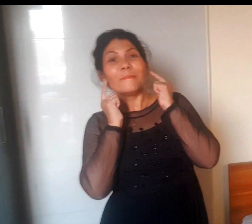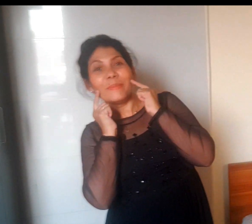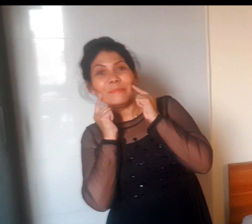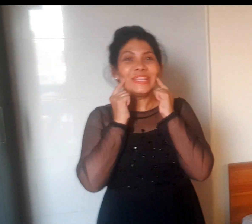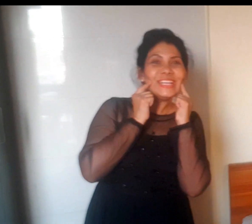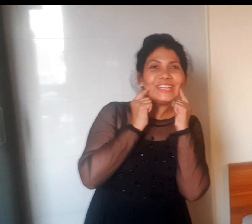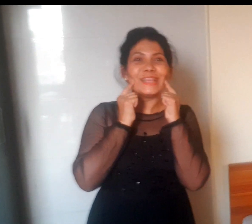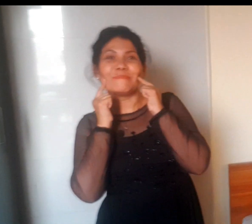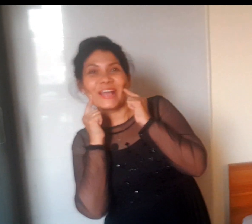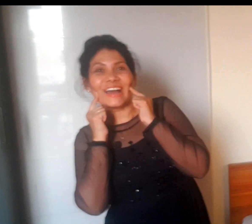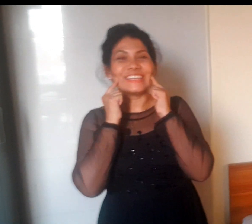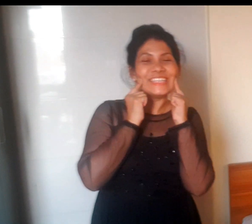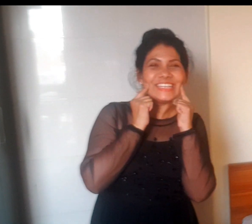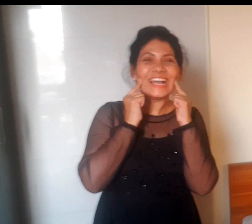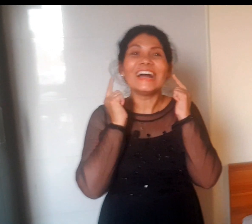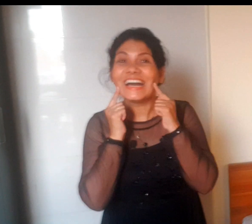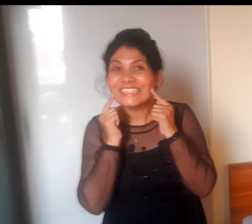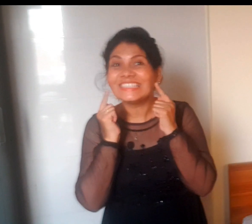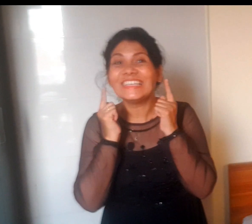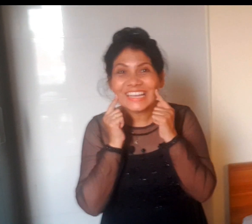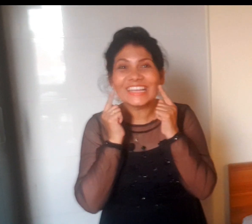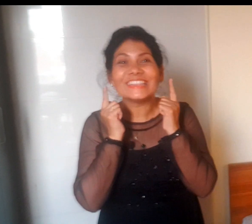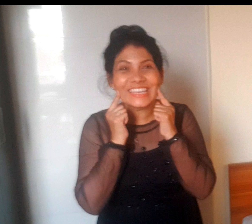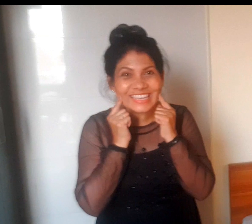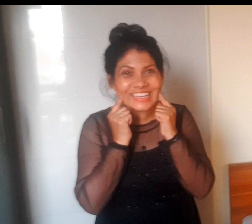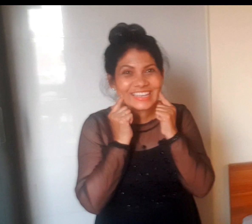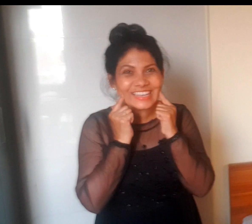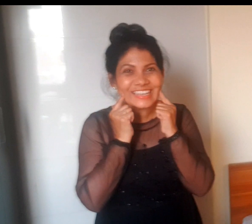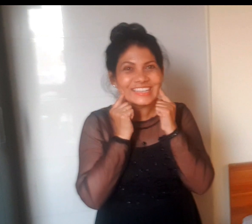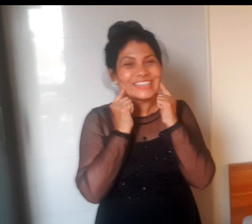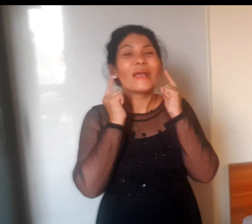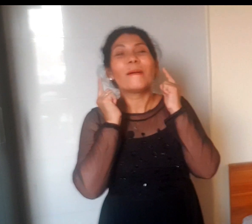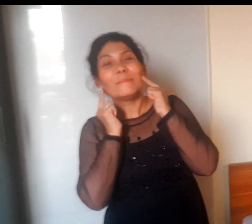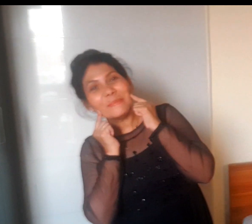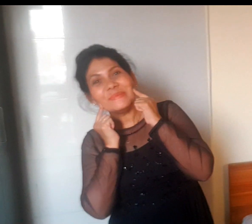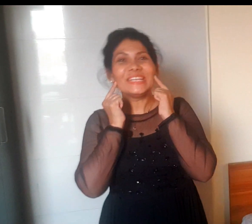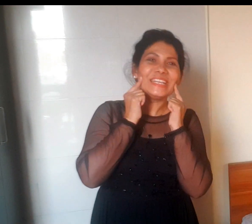ममी ने प्यार किया हस रहे थे